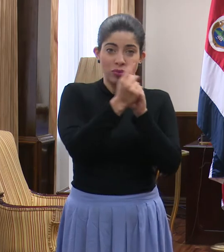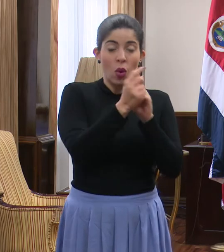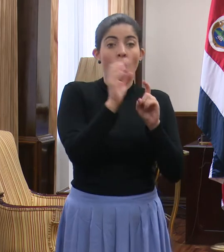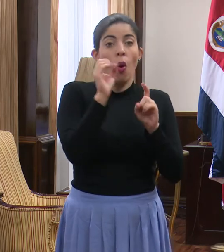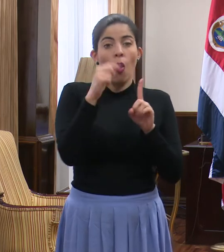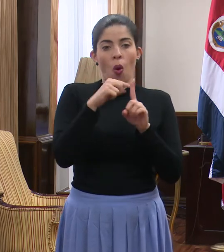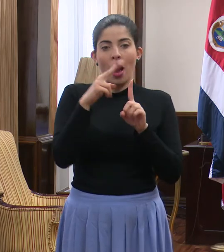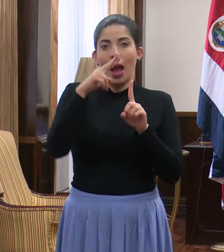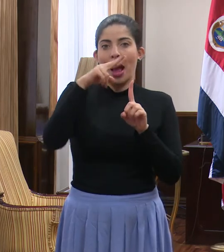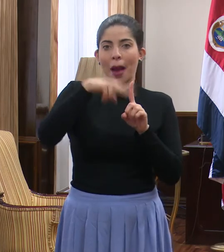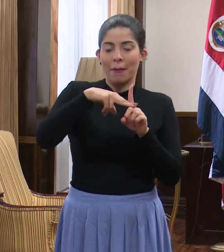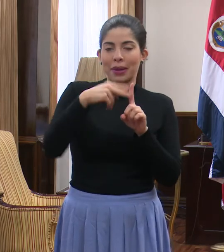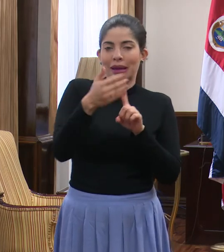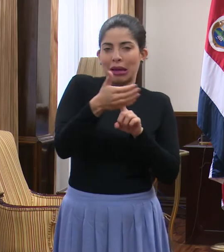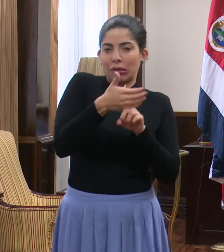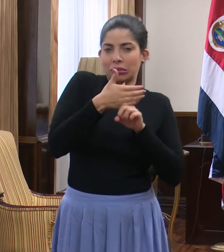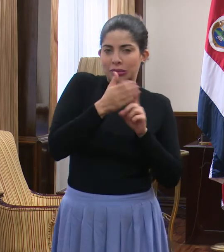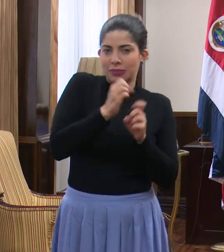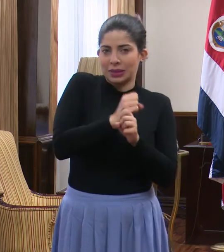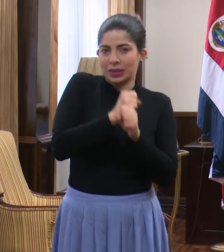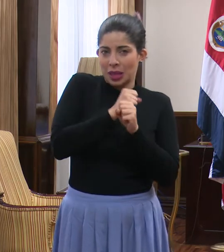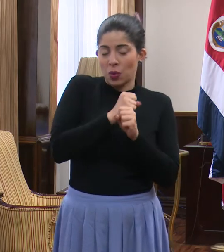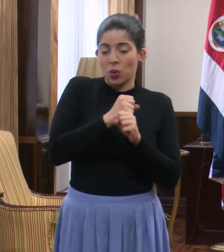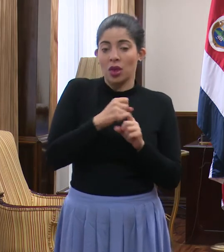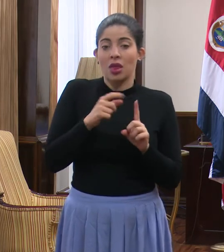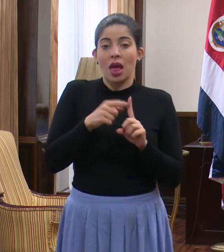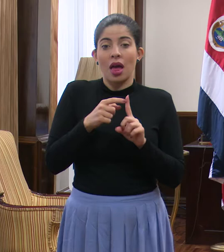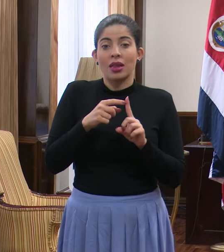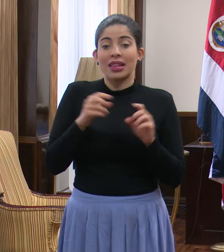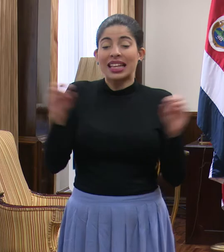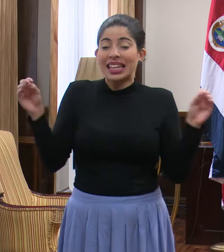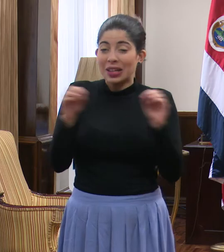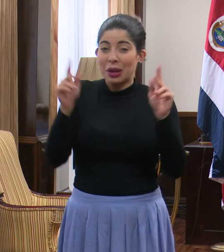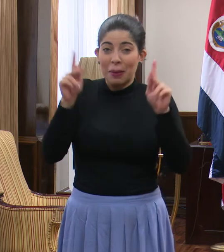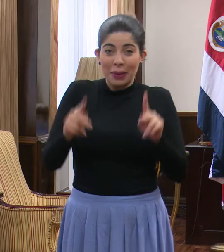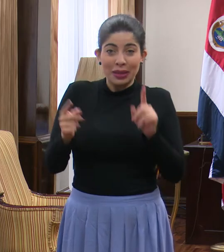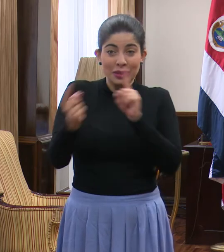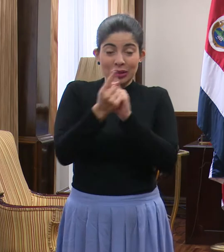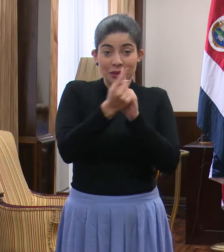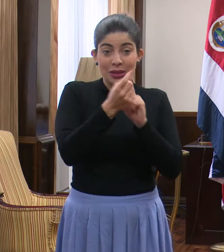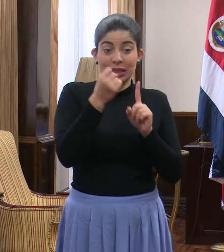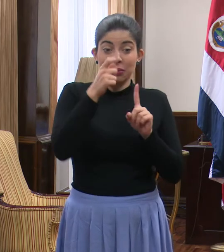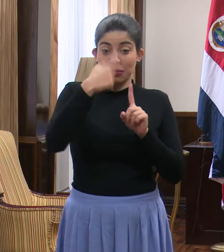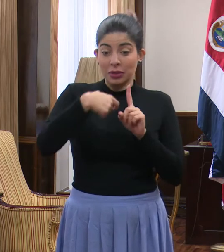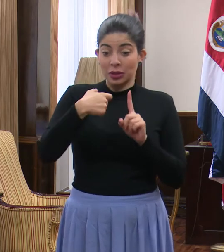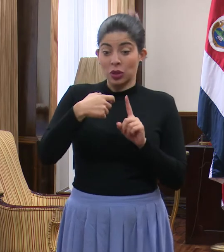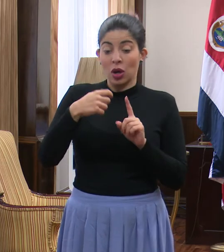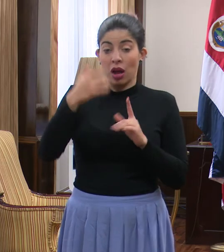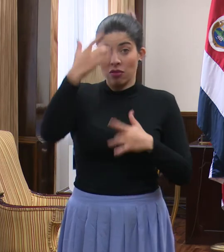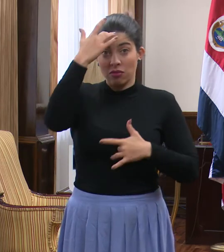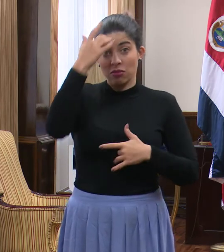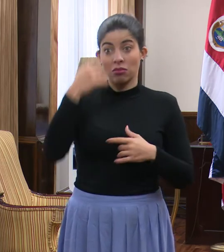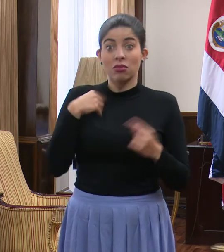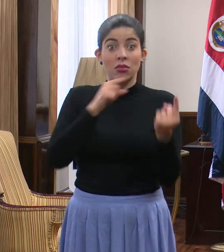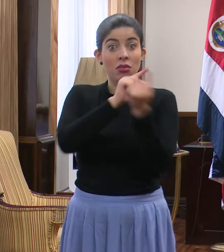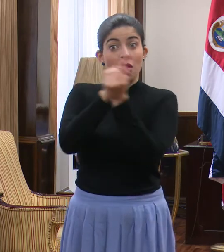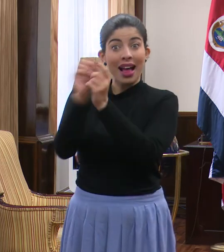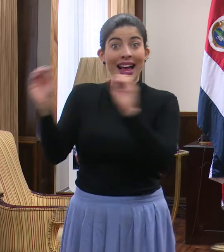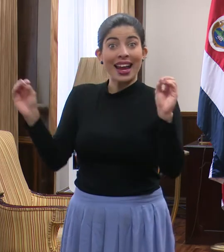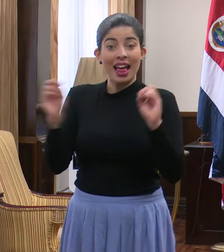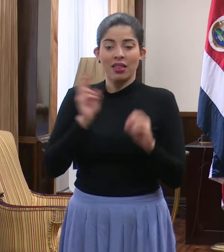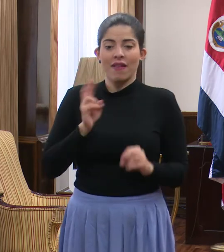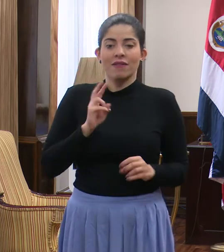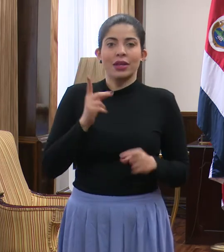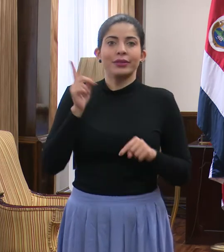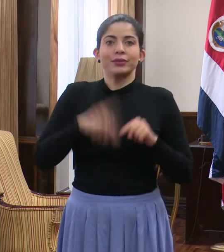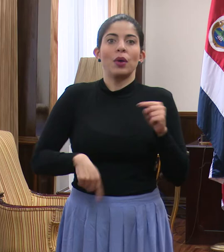medidas de seguridad pertinentes, prácticamente con nadie, cuando no entra en contacto con nadie, ese virus